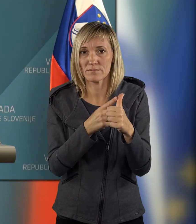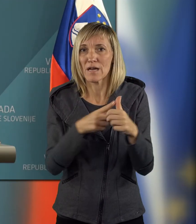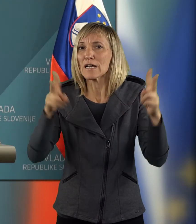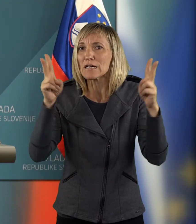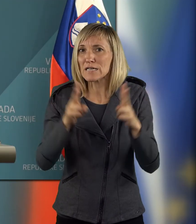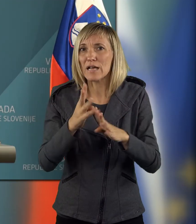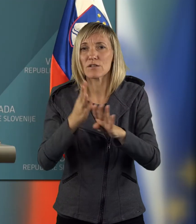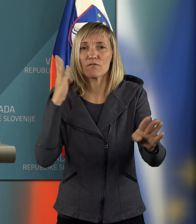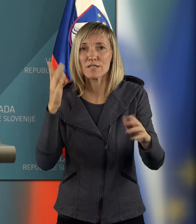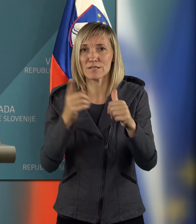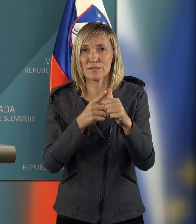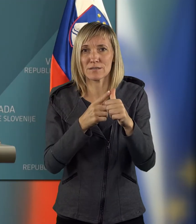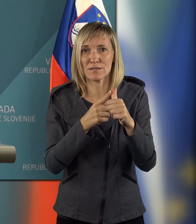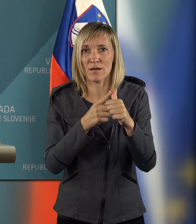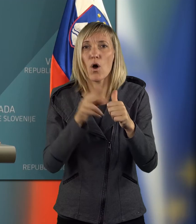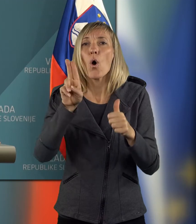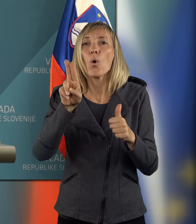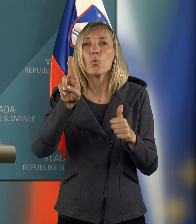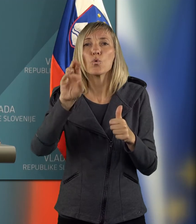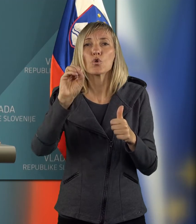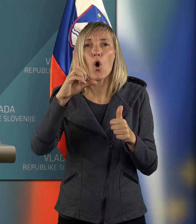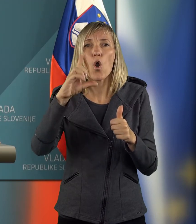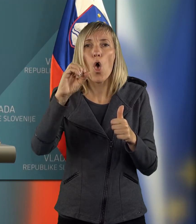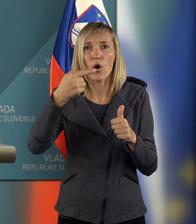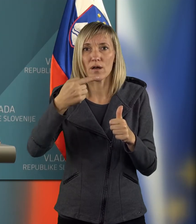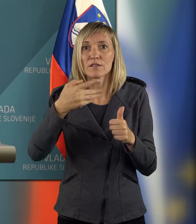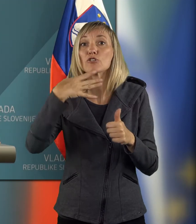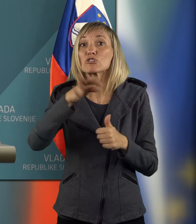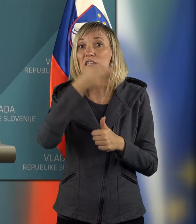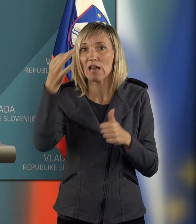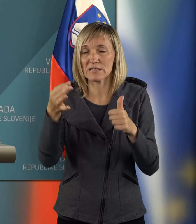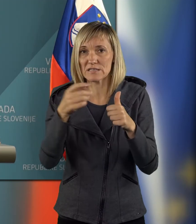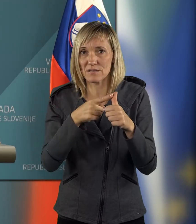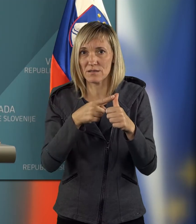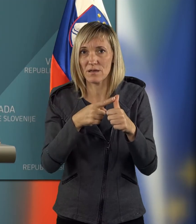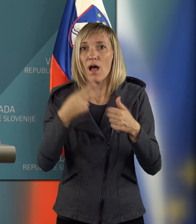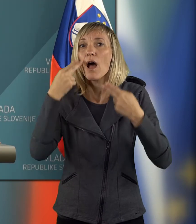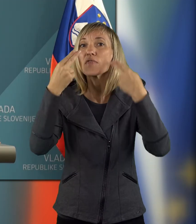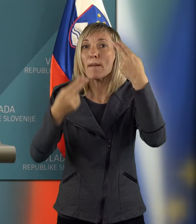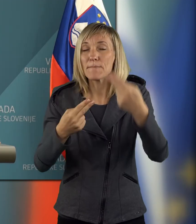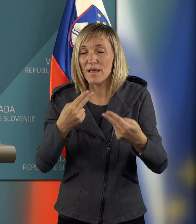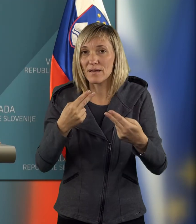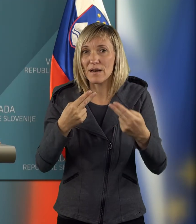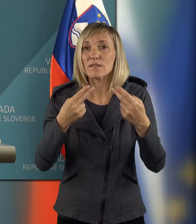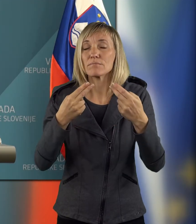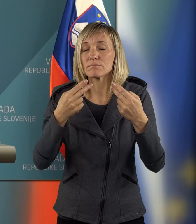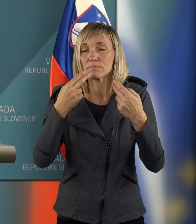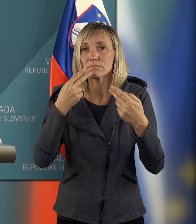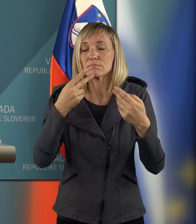ker so skrajšali čakalno dobo urologije na dva tedna, napregledano poseg en teden,